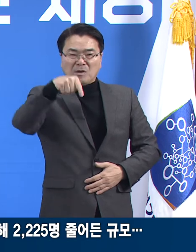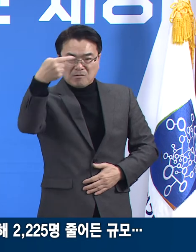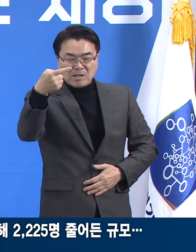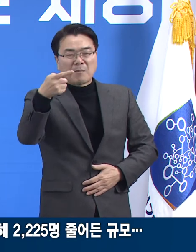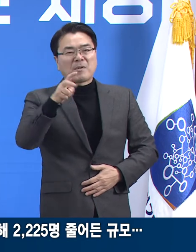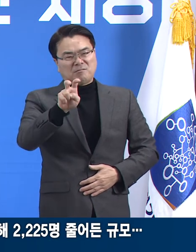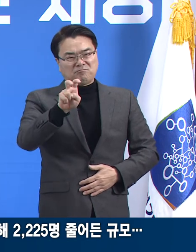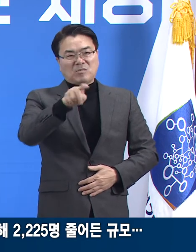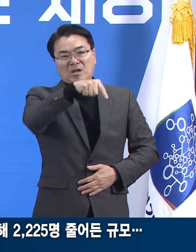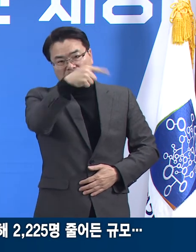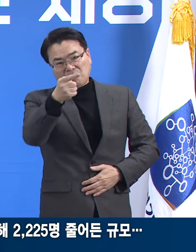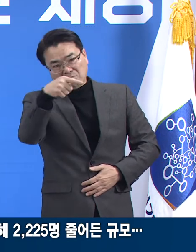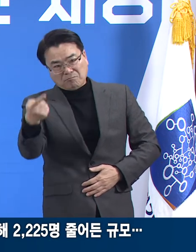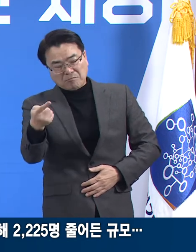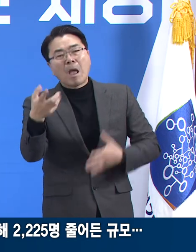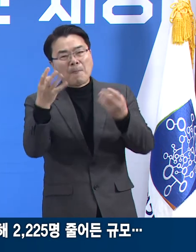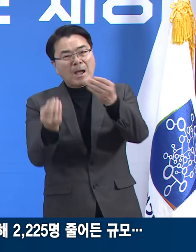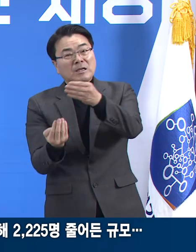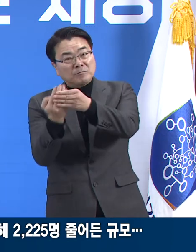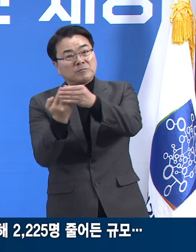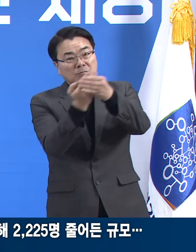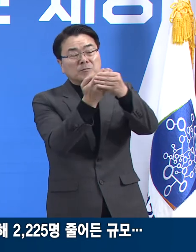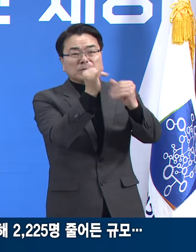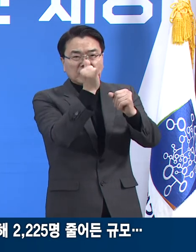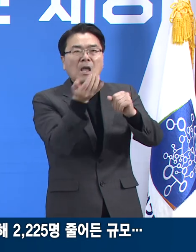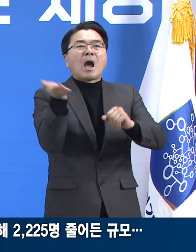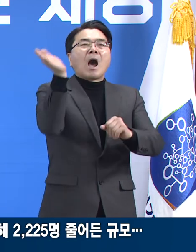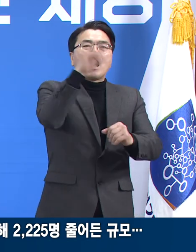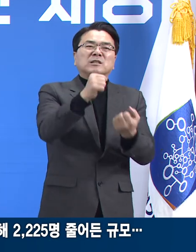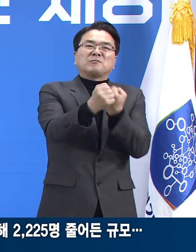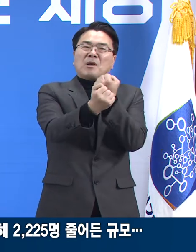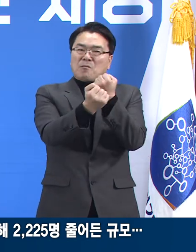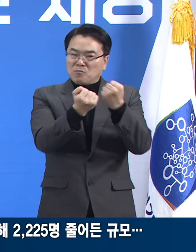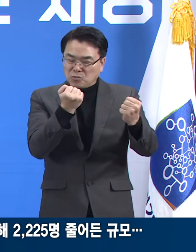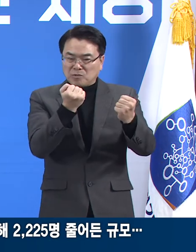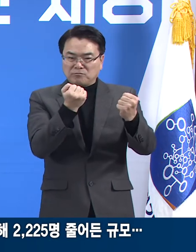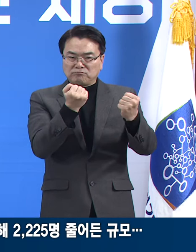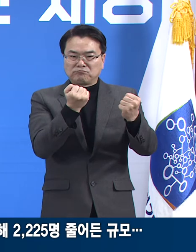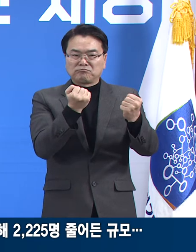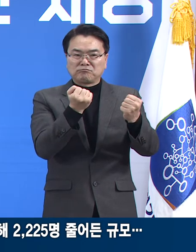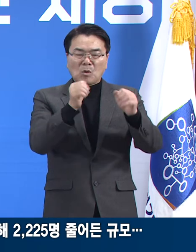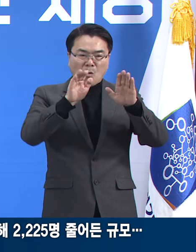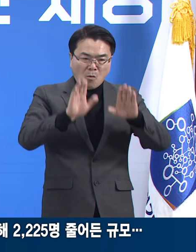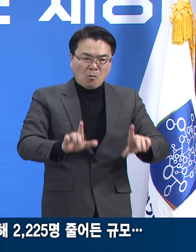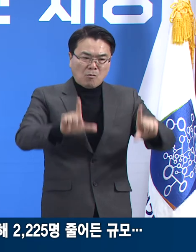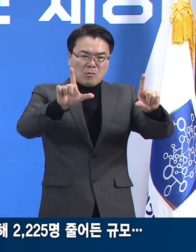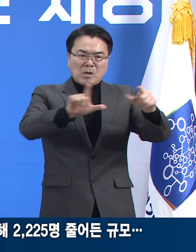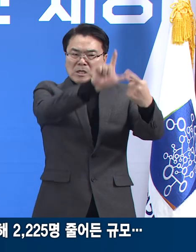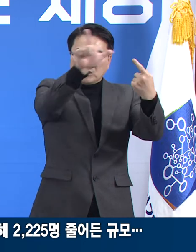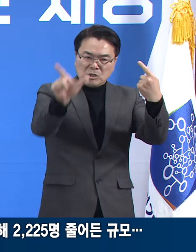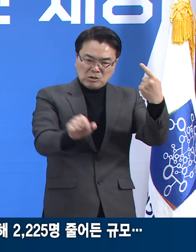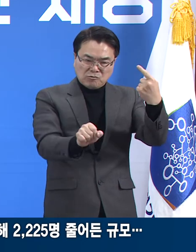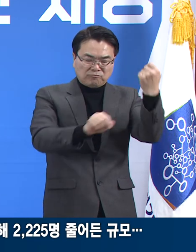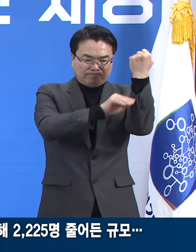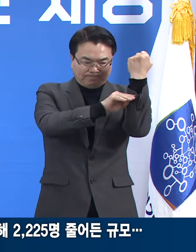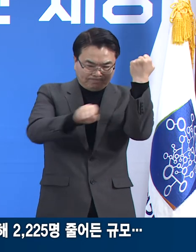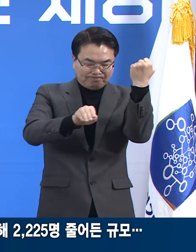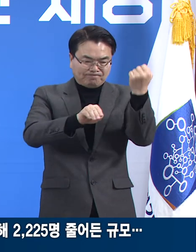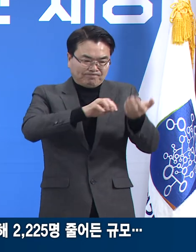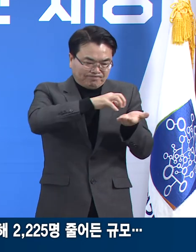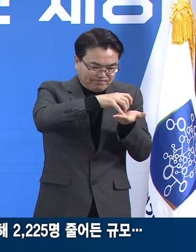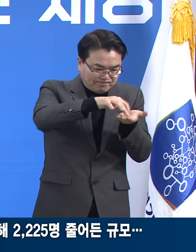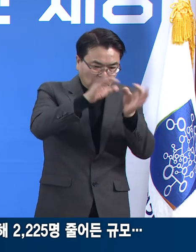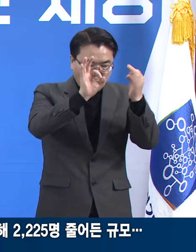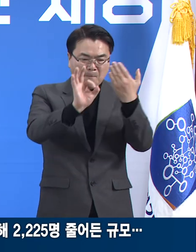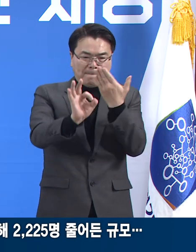20대 순이었습니다. 하지만 경기도의 21년 1월 주민등록 인구 통계를 활용해 산출한